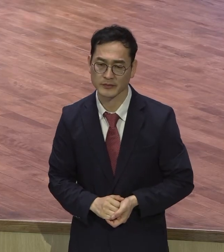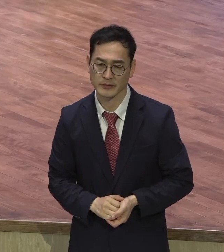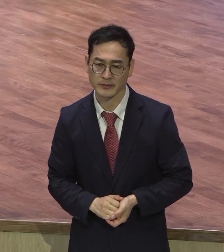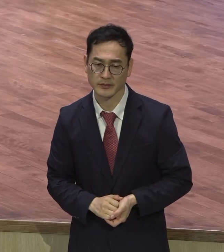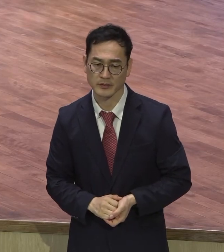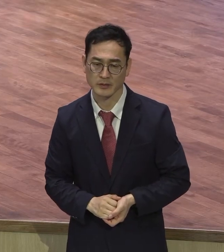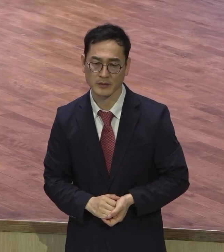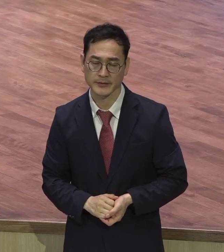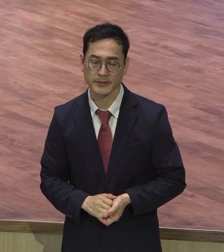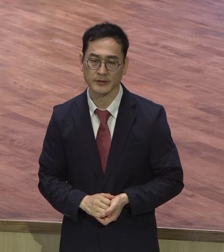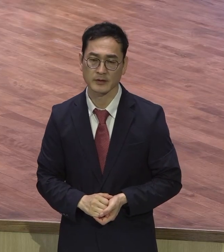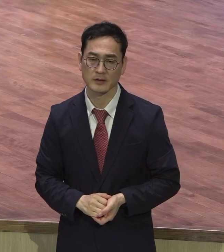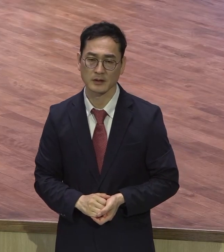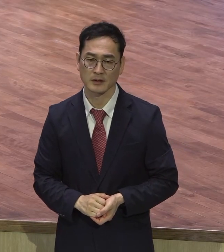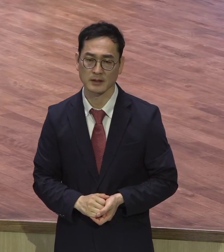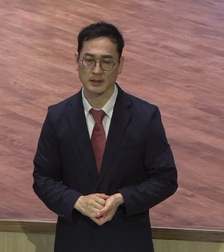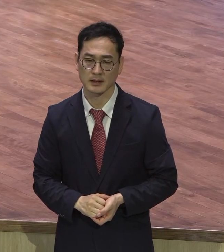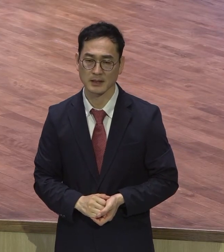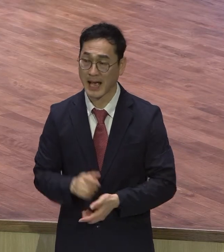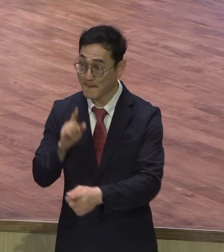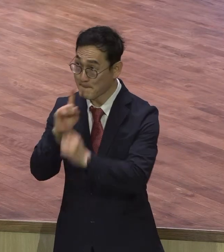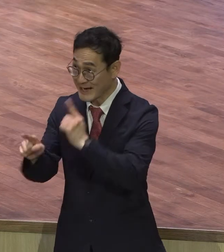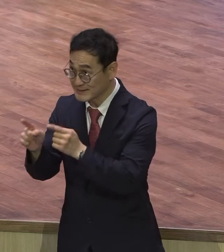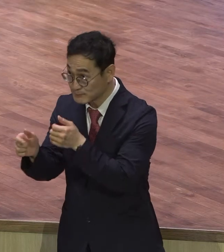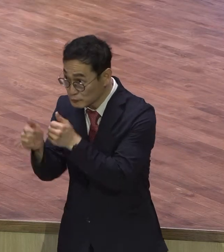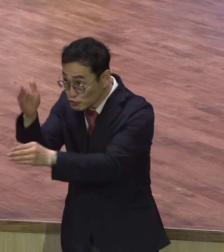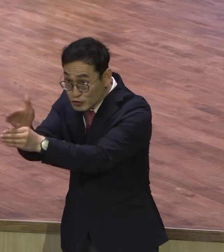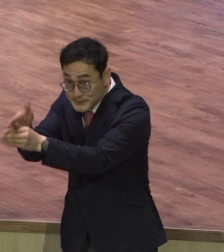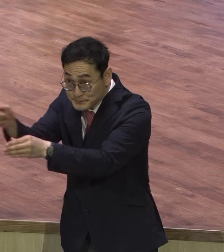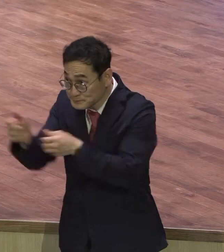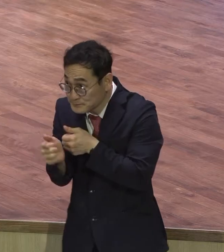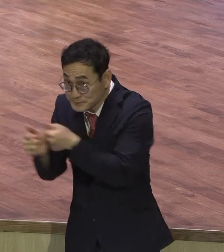내가 기준이에요 말씀 기준은 아니에요 내가 기준이에요 내가